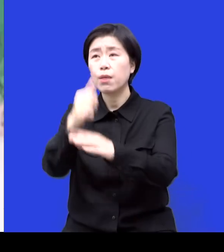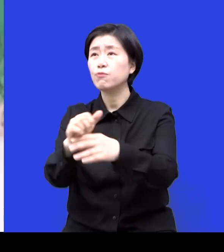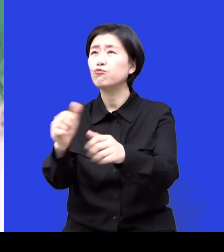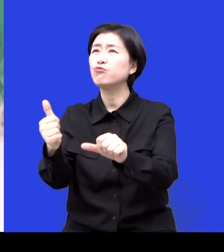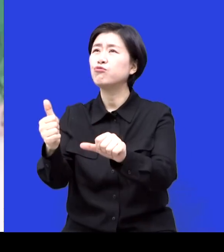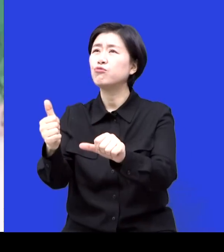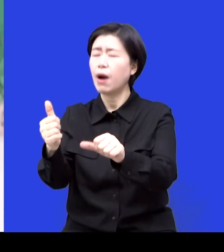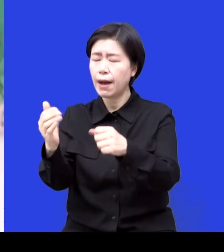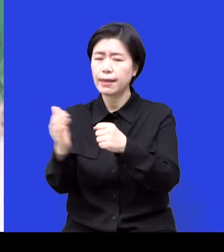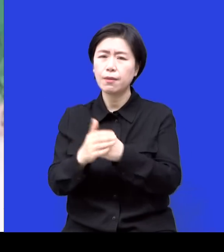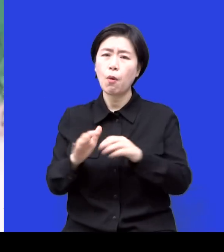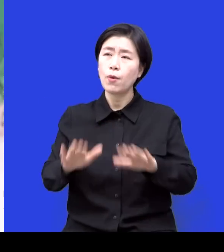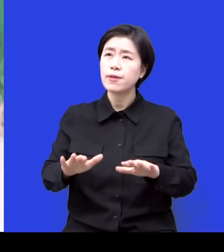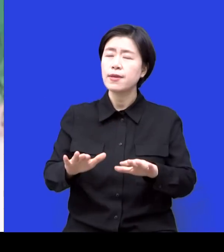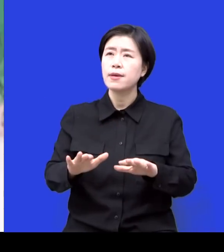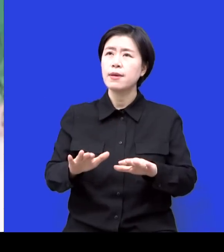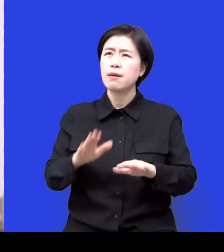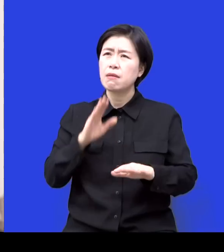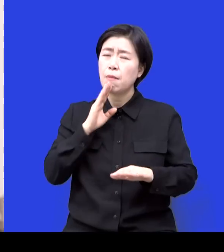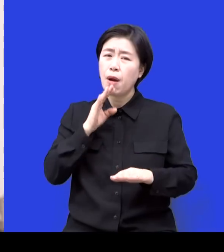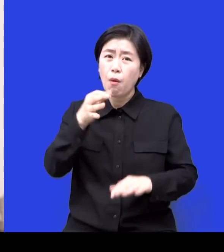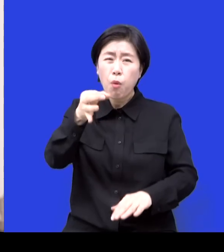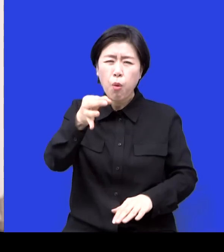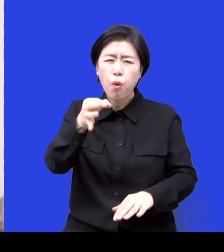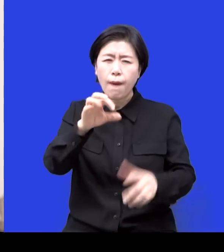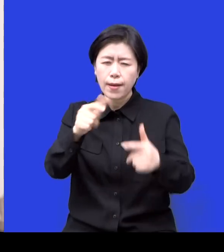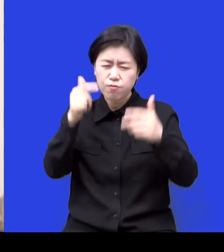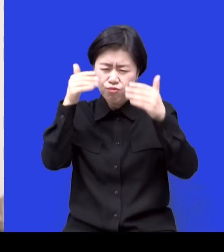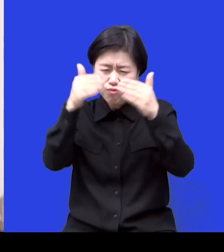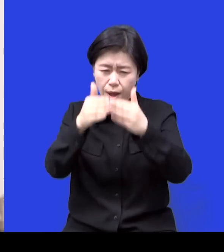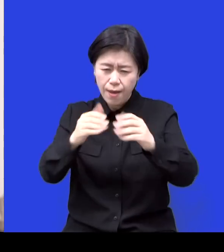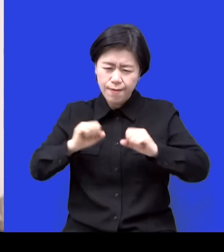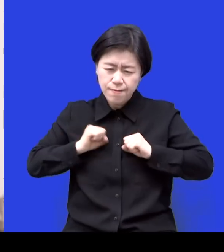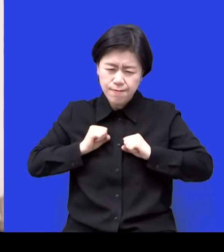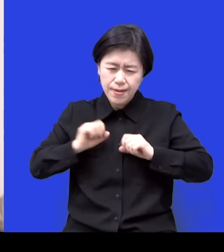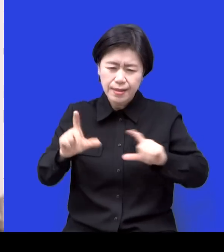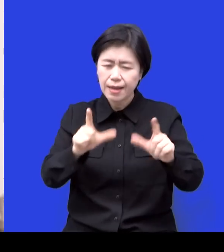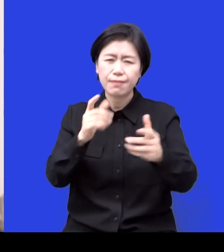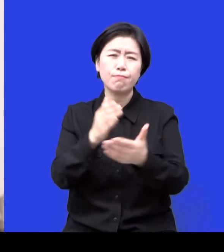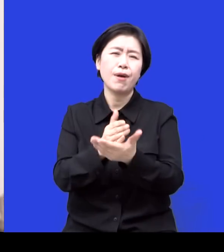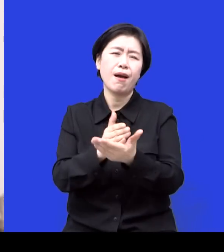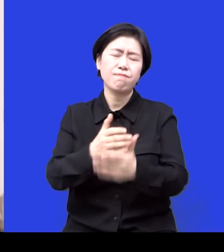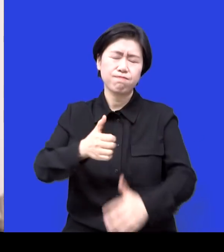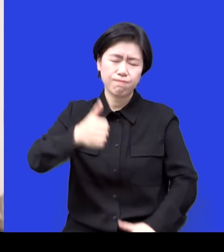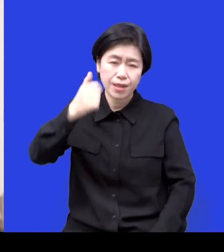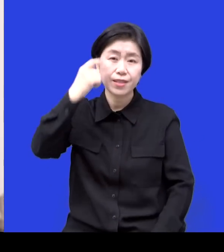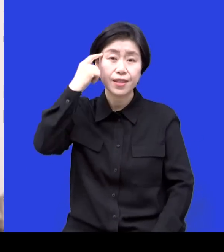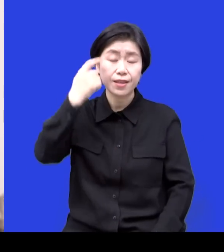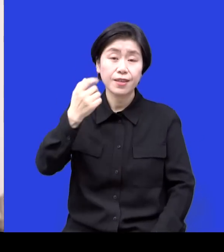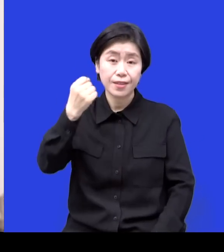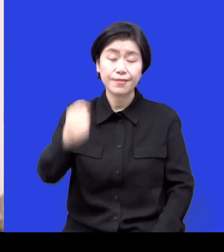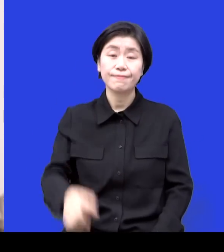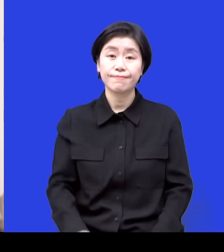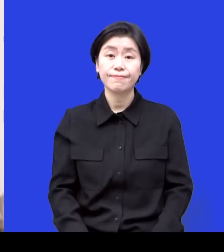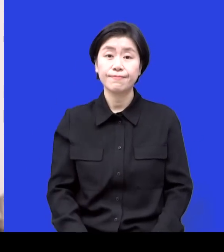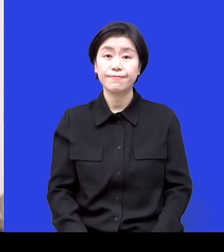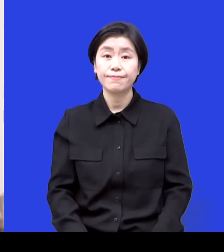많이 하게 되고 그냥 장착이 됐어요 그런 생각이나 태도나 이런 것들이 너무 진리 안에서